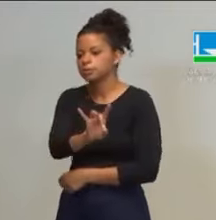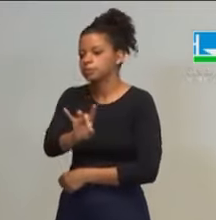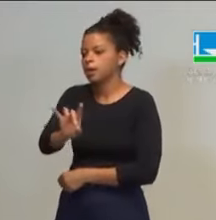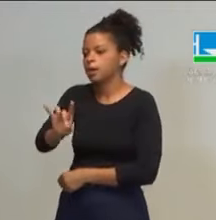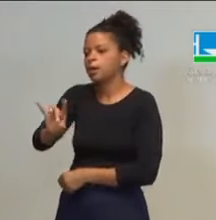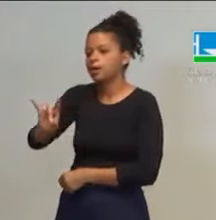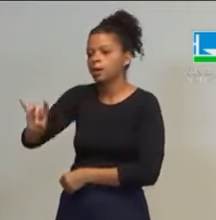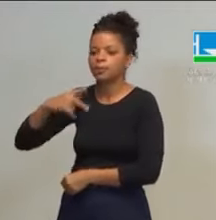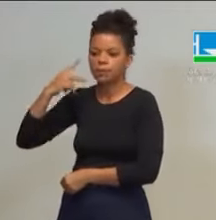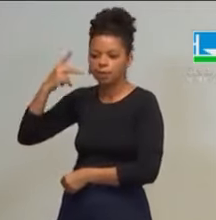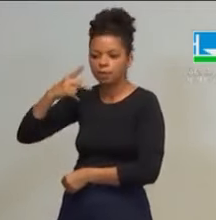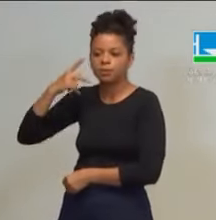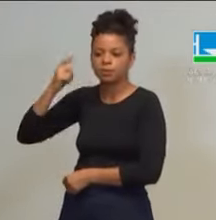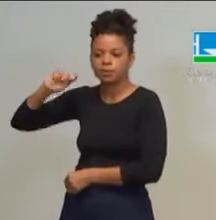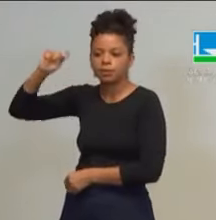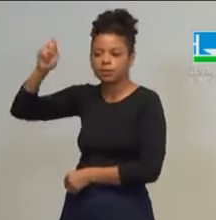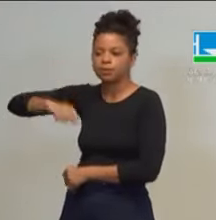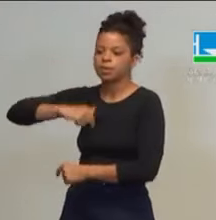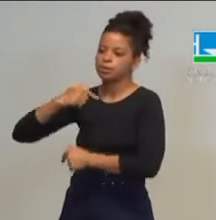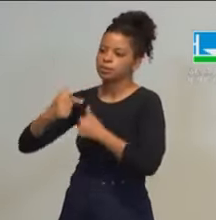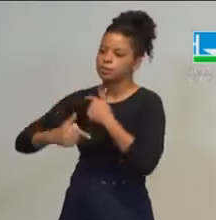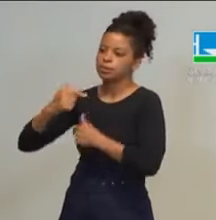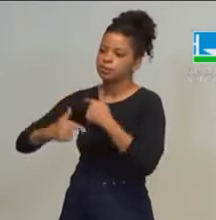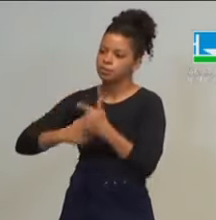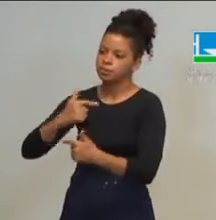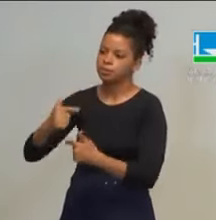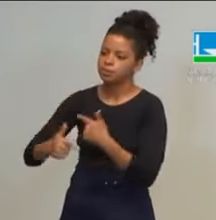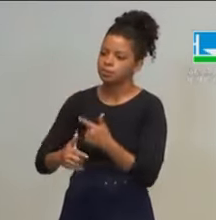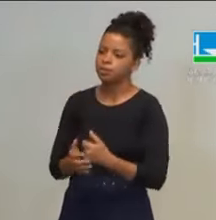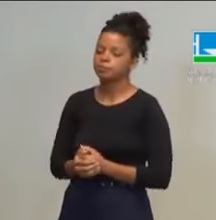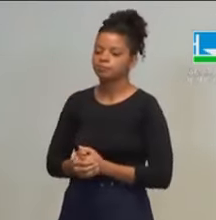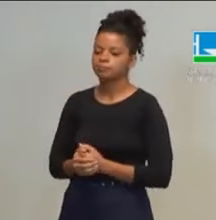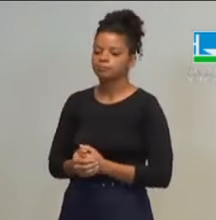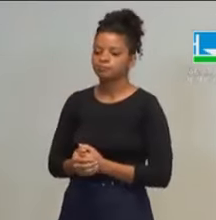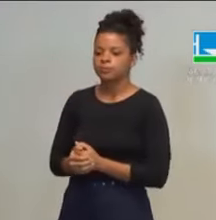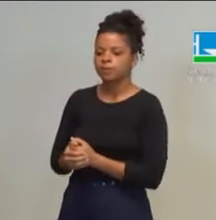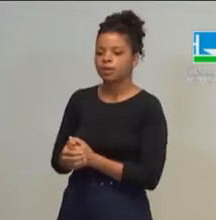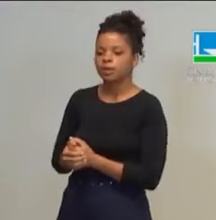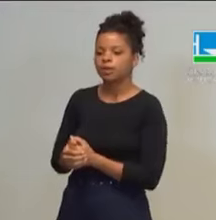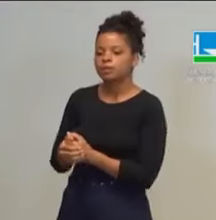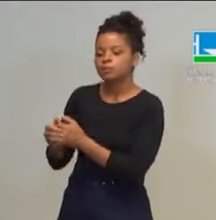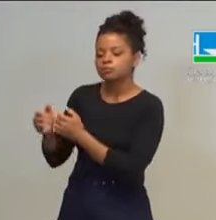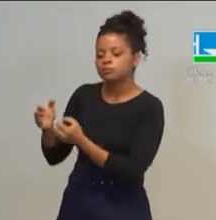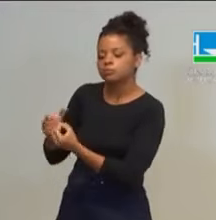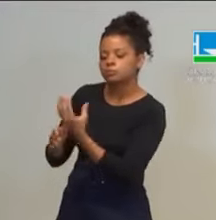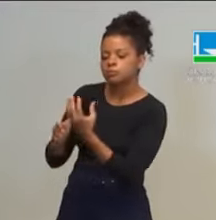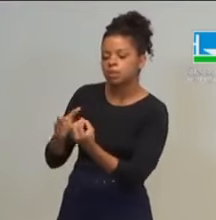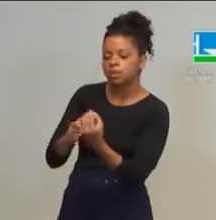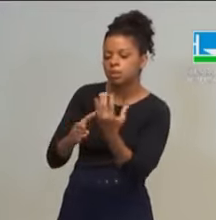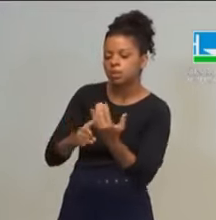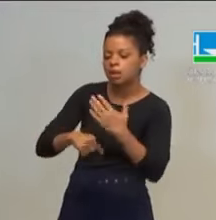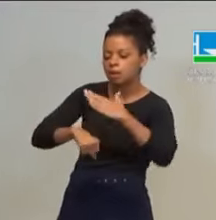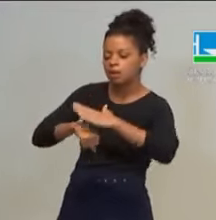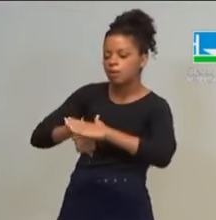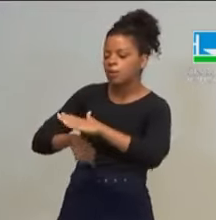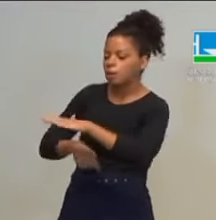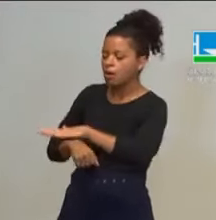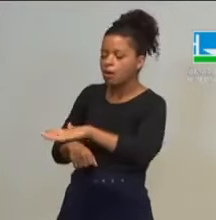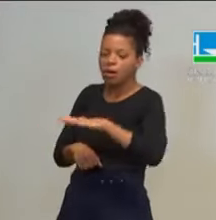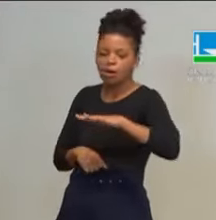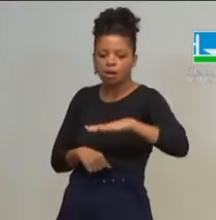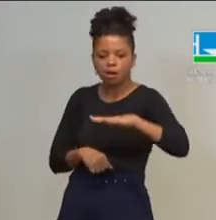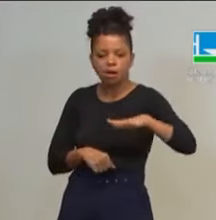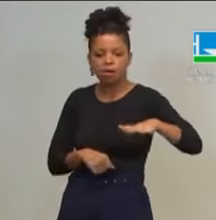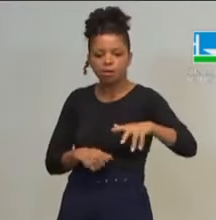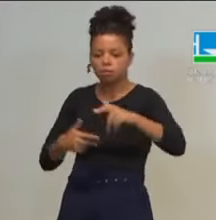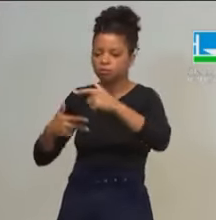Parlamento pode trilhar. Estabelece-se as balizas que delimitam o campo de ação de cada um dos poderes do Estado.